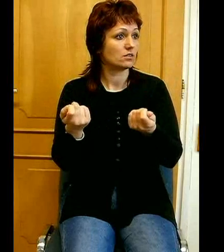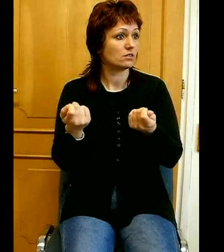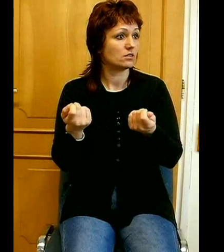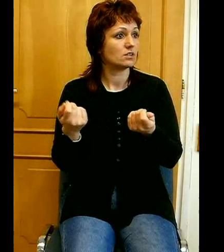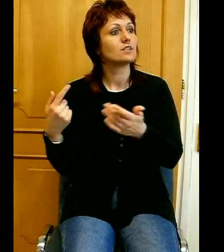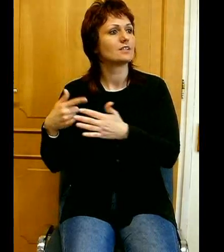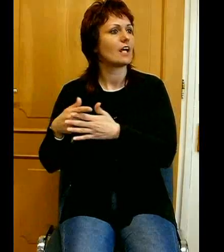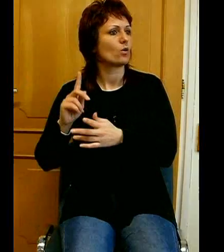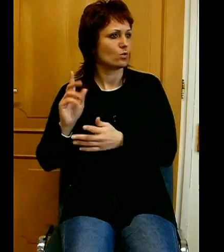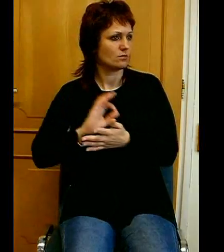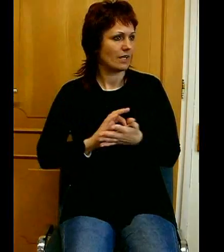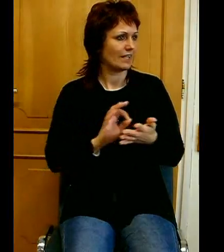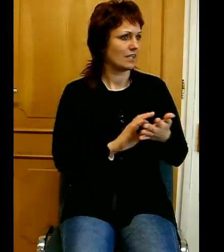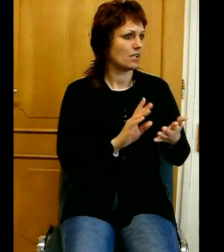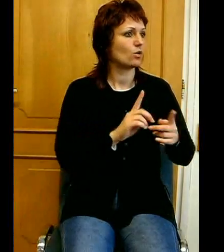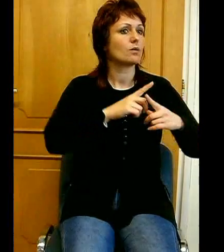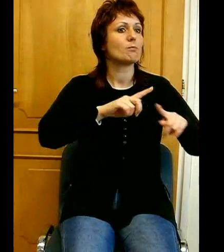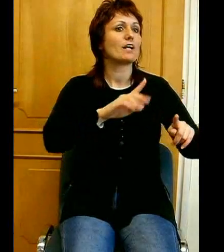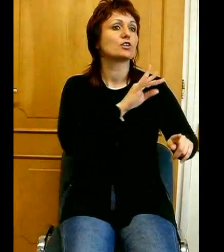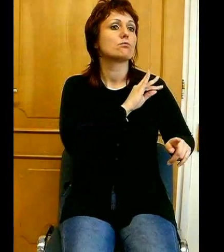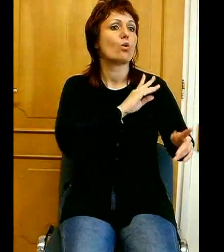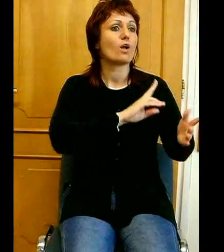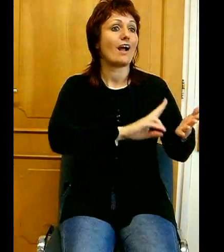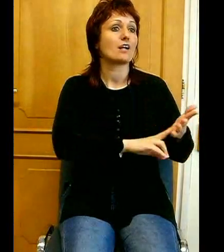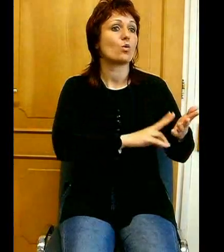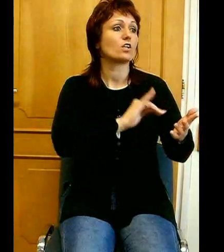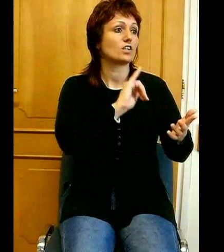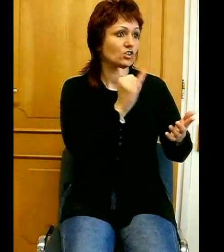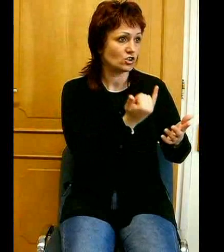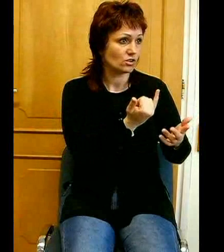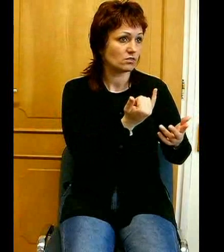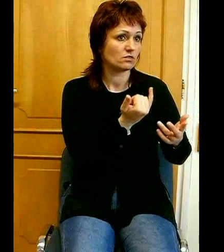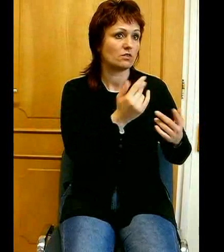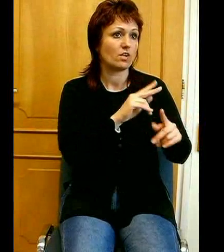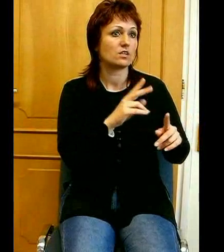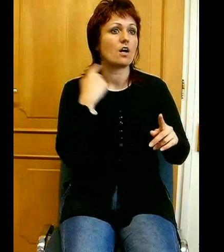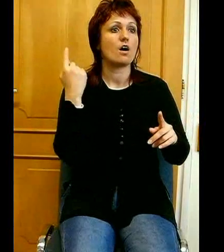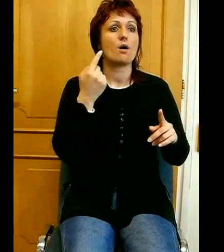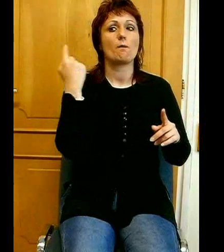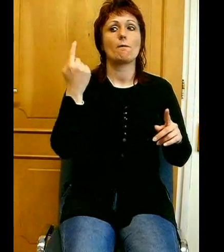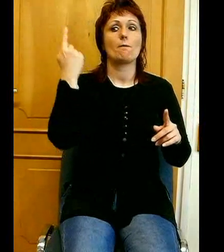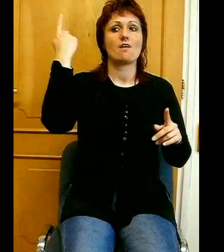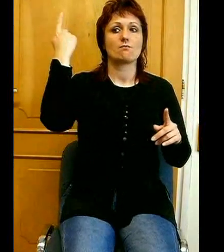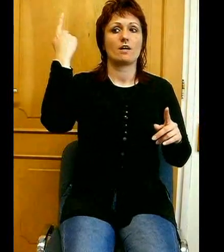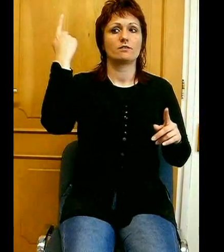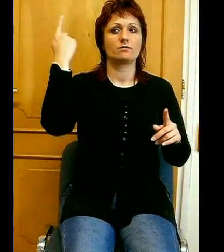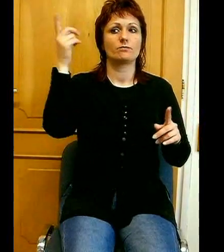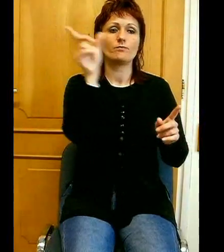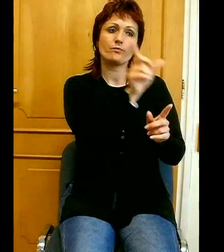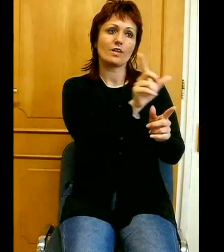polgárjogra is van a mennyben. Éppen ez a kettős kötődés jellemzi az Istenben valóban